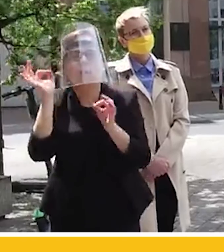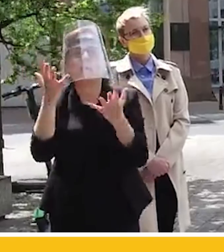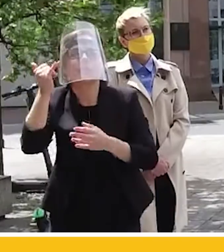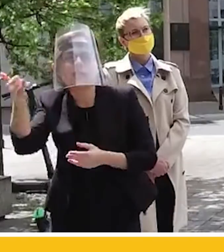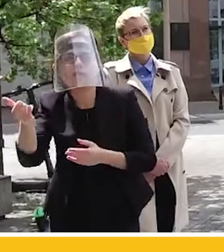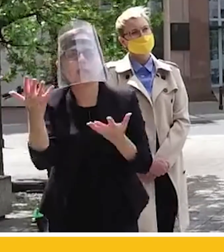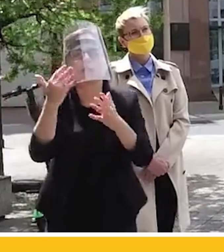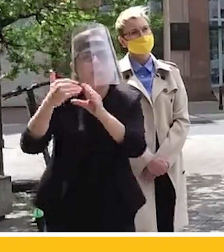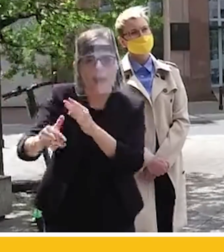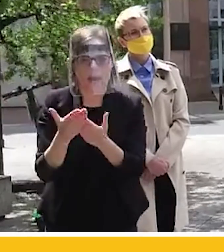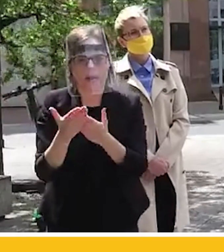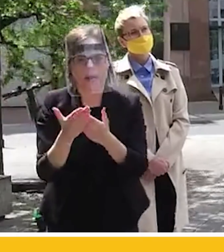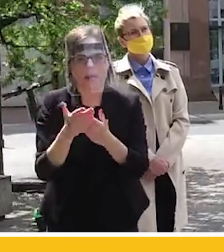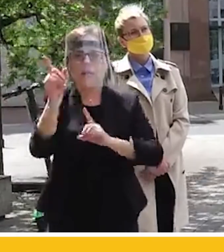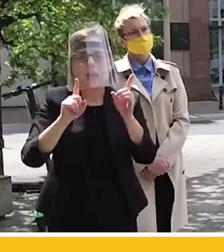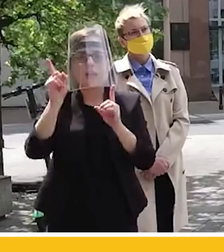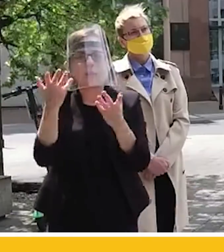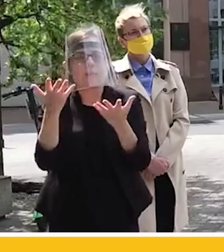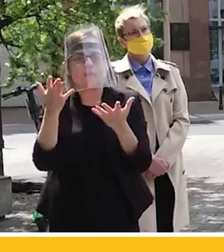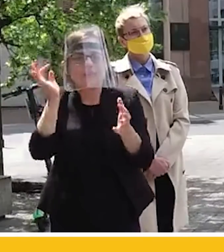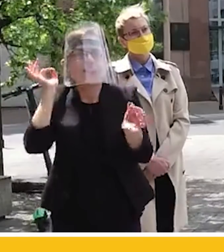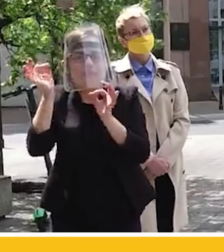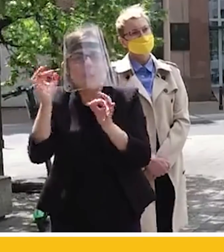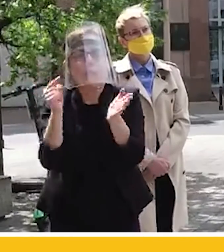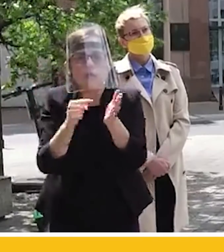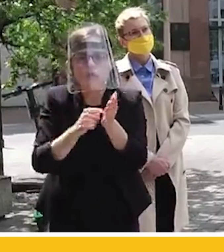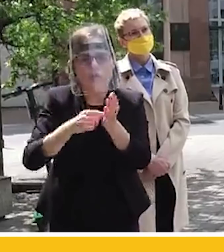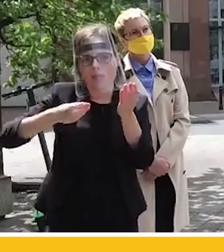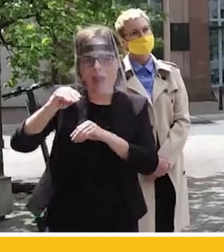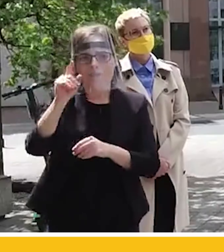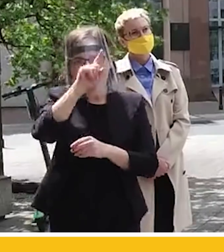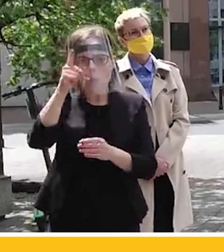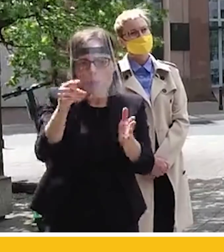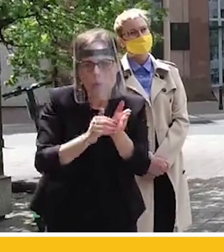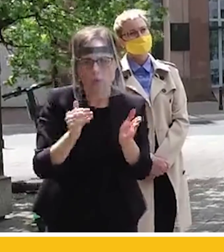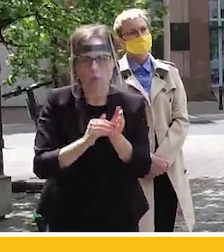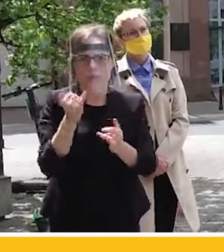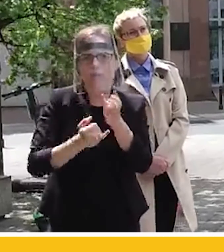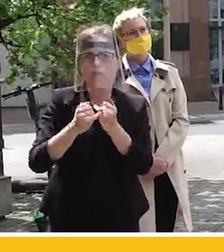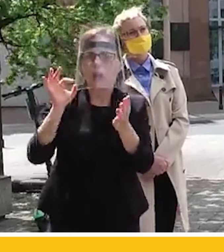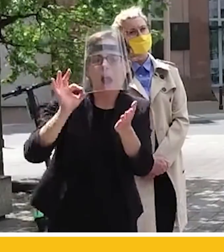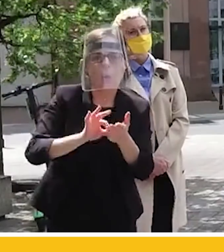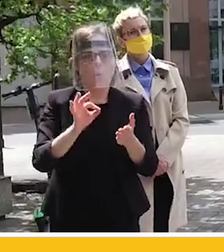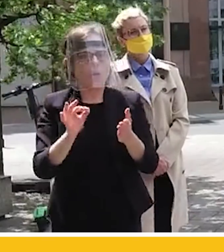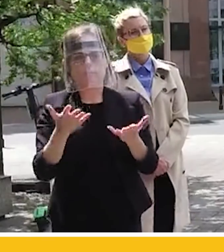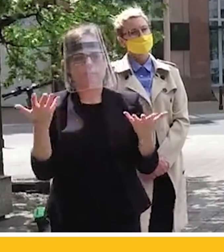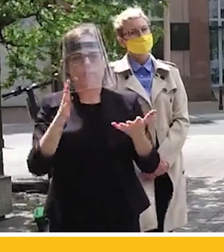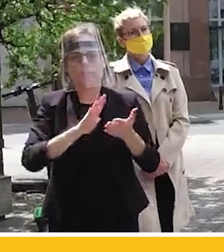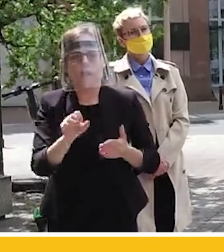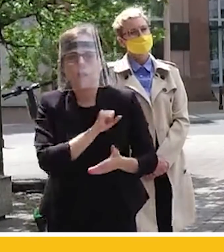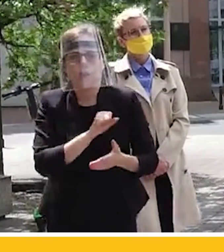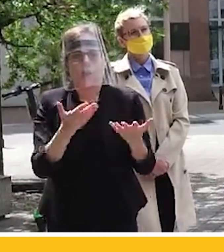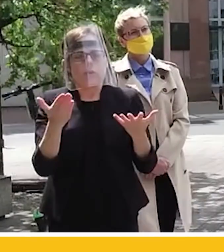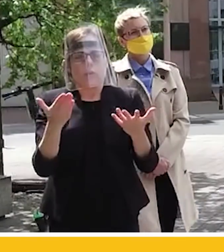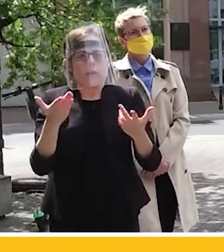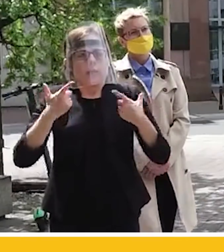zadzwonić, gdzie wysłać maila. Czasami ta informacja to to, czego najbardziej potrzeba w sytuacji, kiedy bezrobocie, kiedy dramat wybija nas z